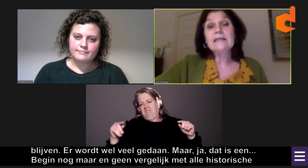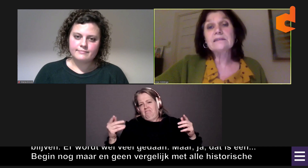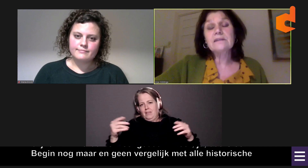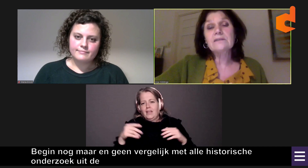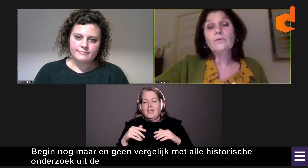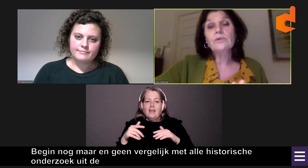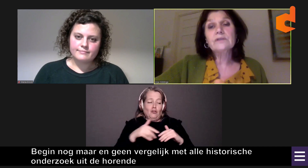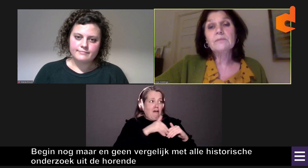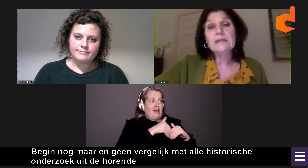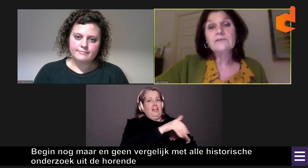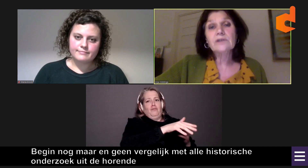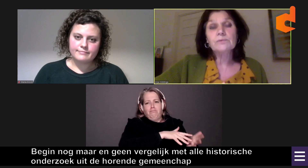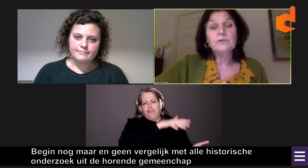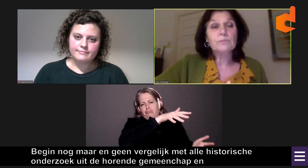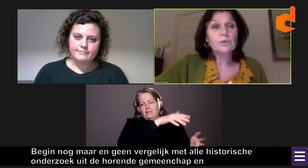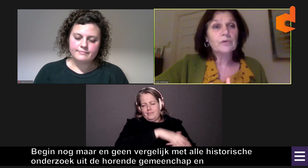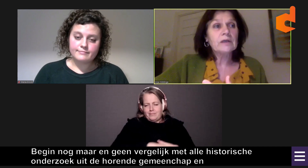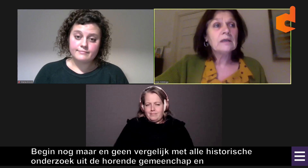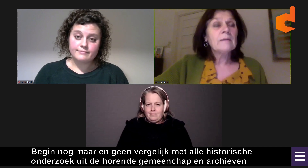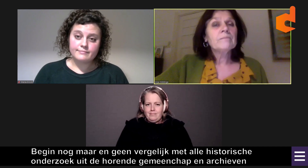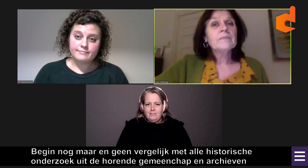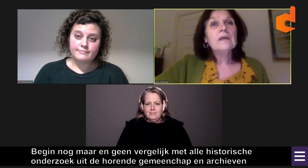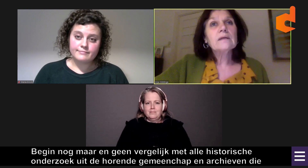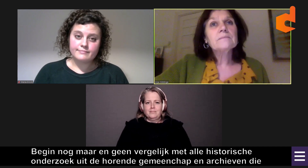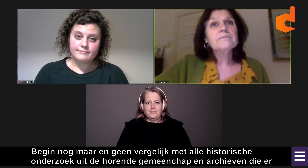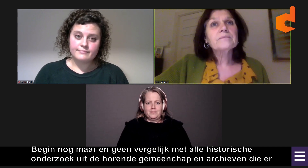er zijn in de horende gemeenschap. De bronnen.